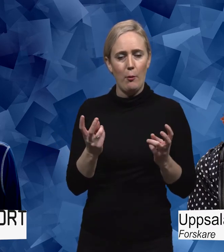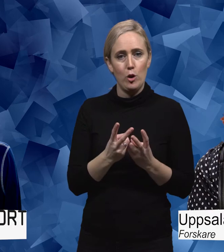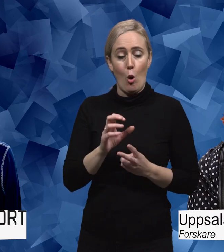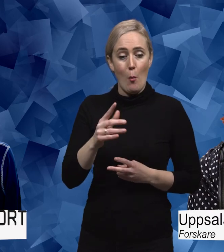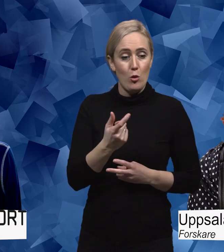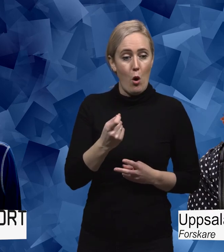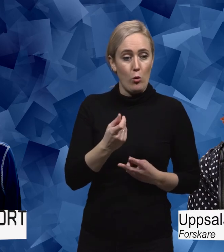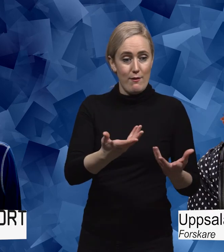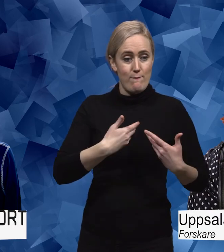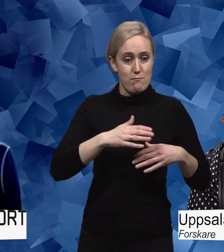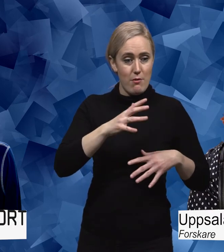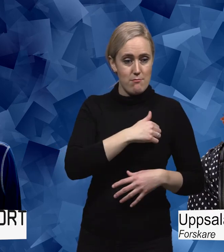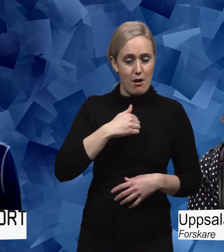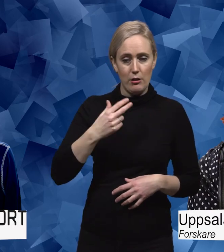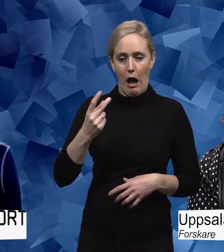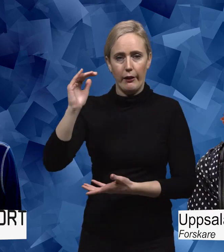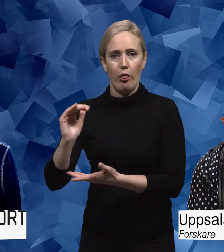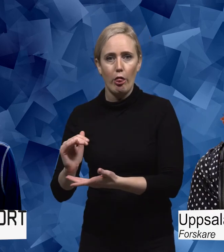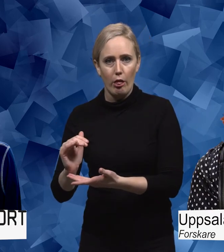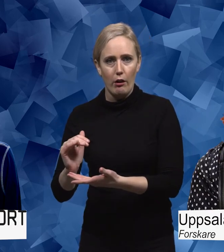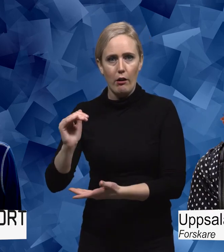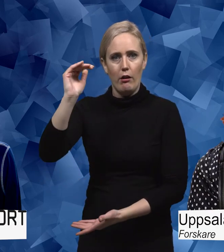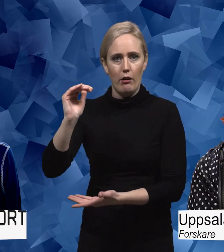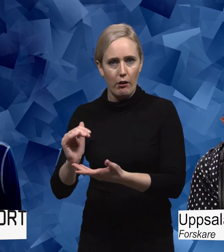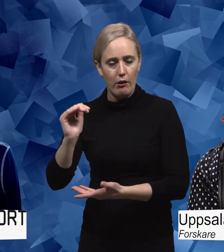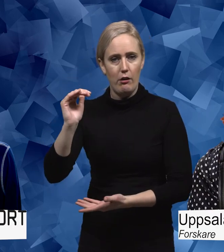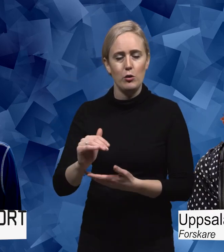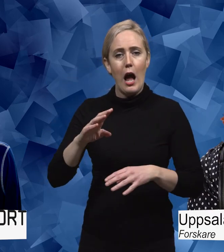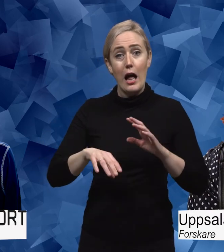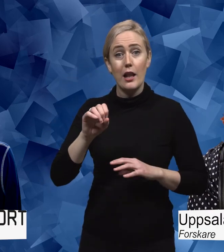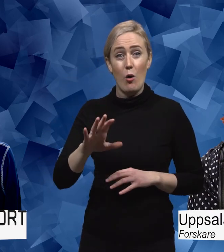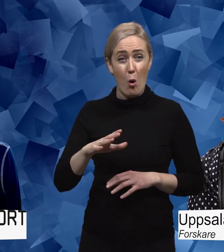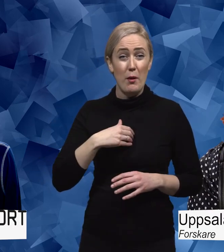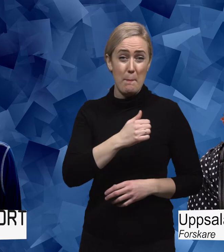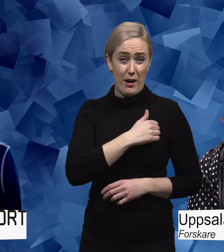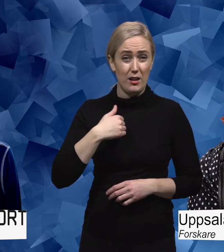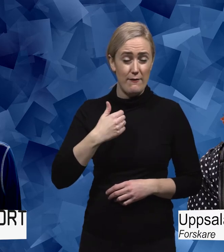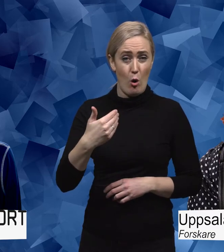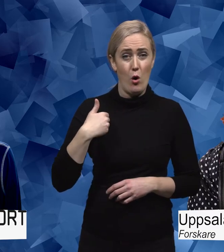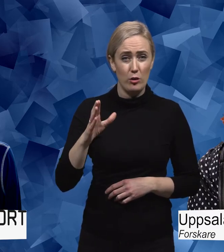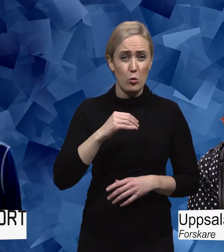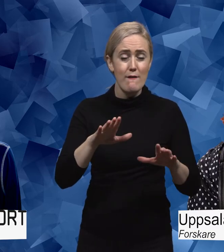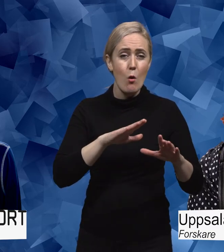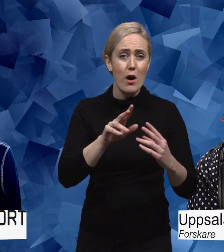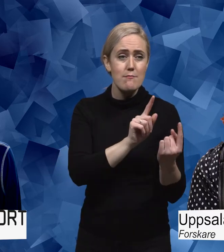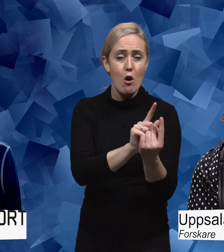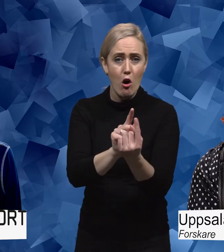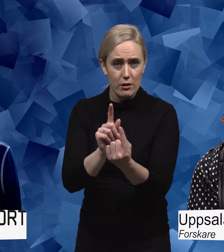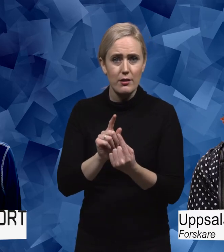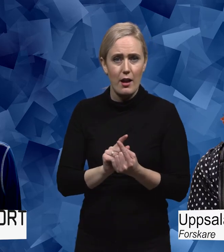annan få mindre. Det handlar absolut om maktförhållanden i ett vårdmöte till exempel. Det finns väldigt mycket makt. Makt obalans på olika delar i